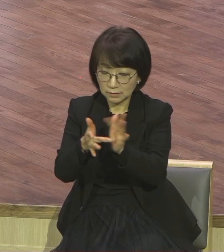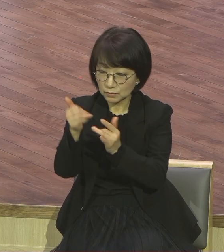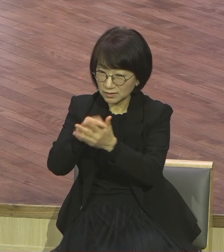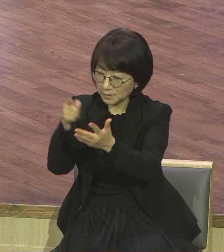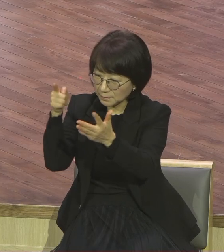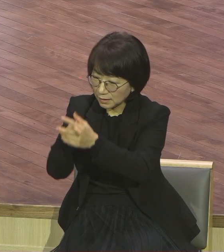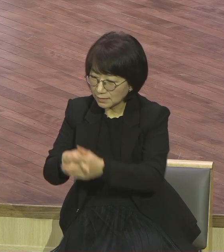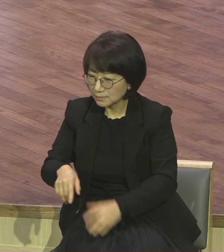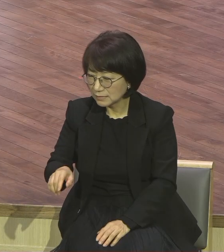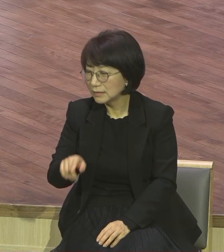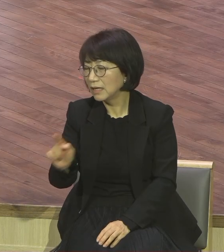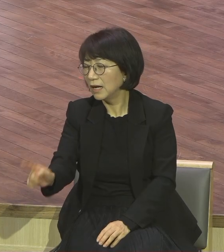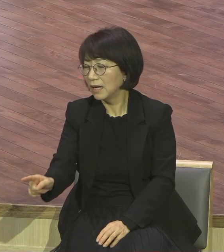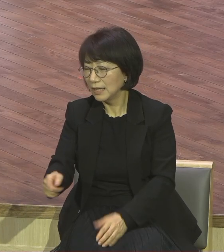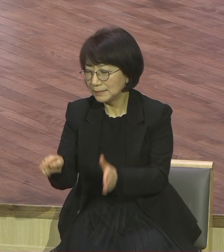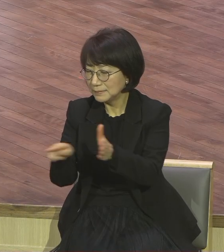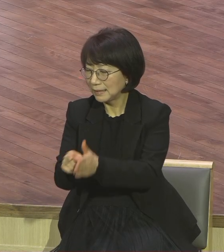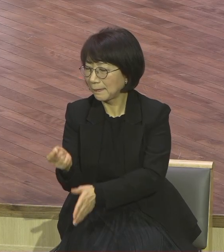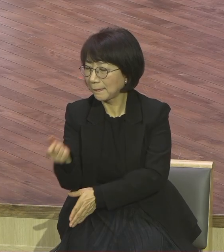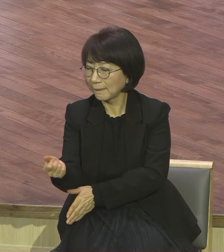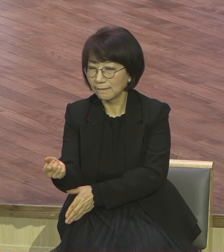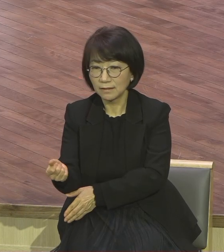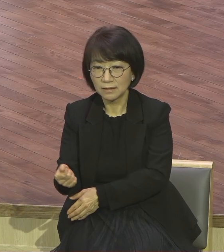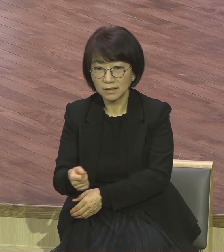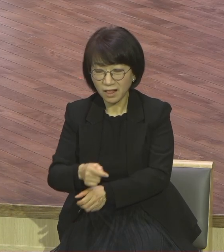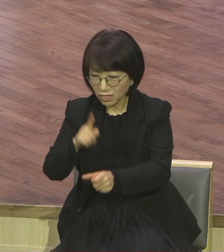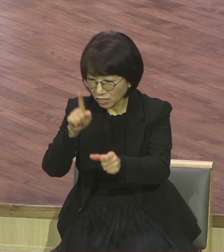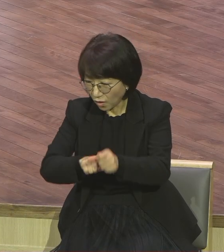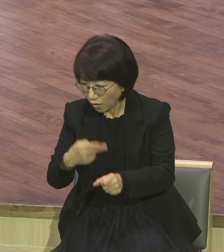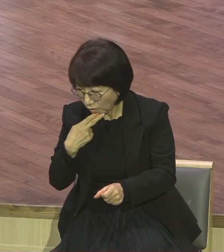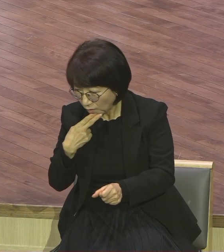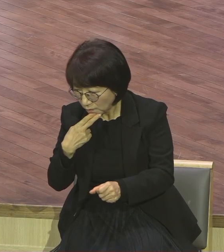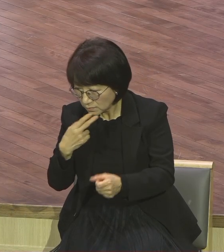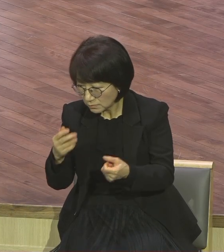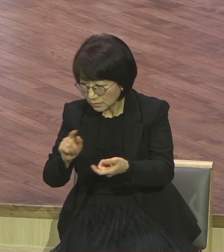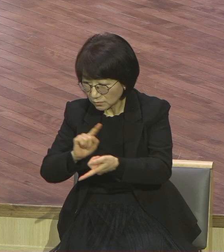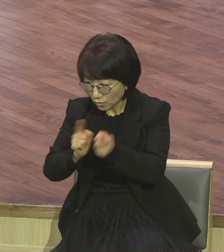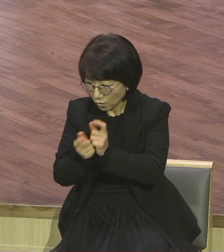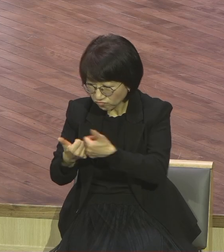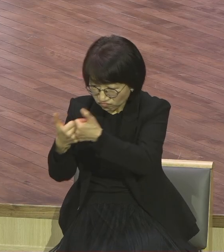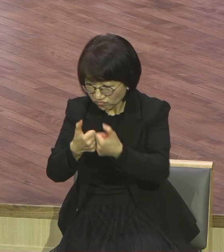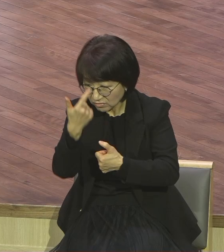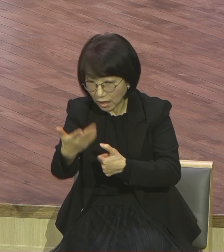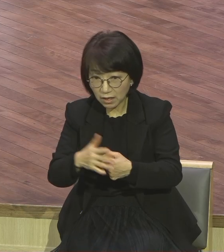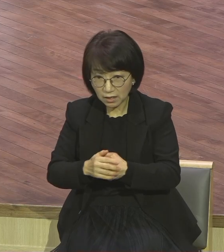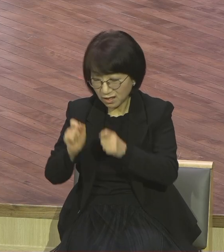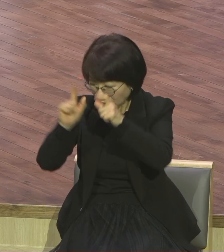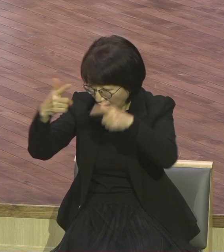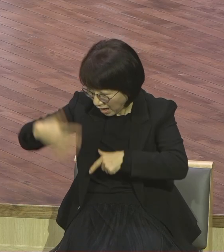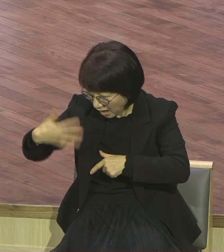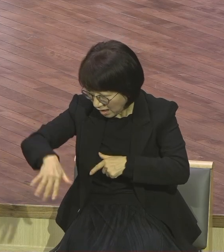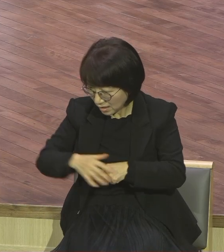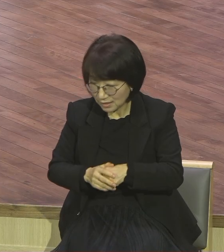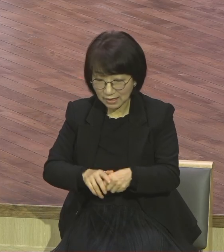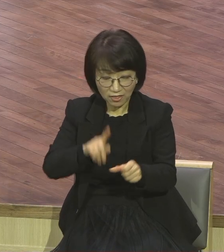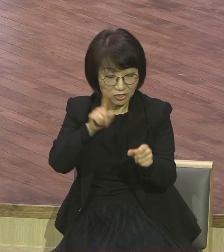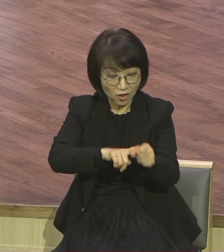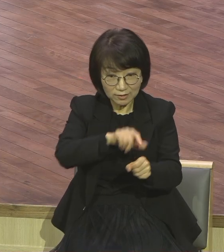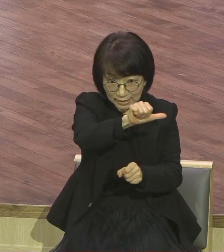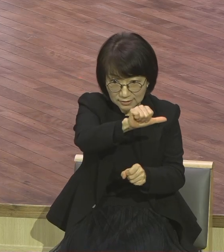이러시되 믿음이 적은 자들아 어찌 뜻이 없음으로 서로 논의하느냐 너희가 아직도 깨닫지 못하느냐 떡 5개로 5천명을 먹이고 주운